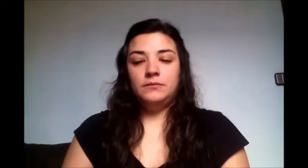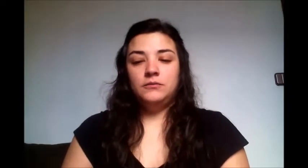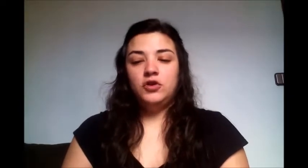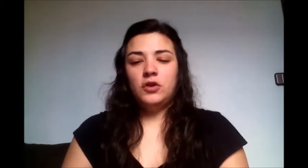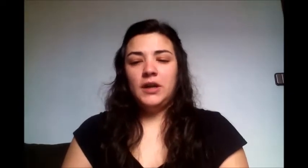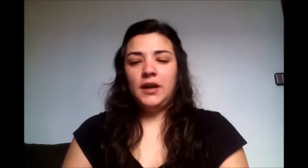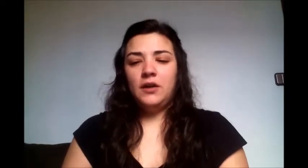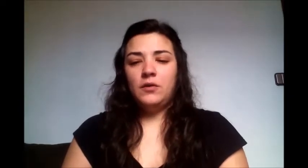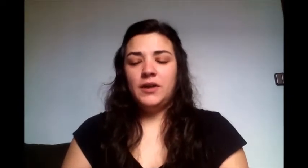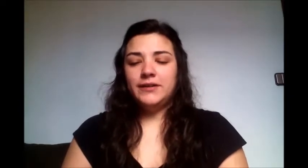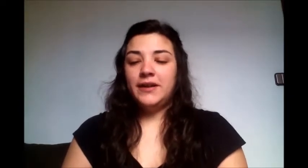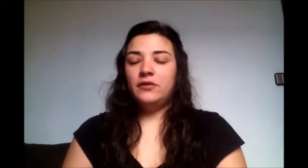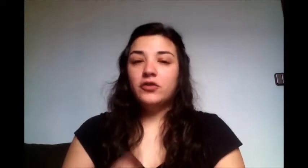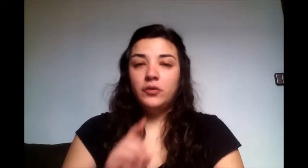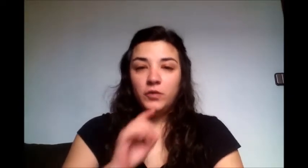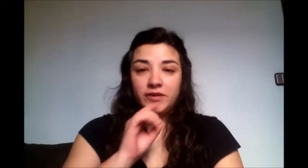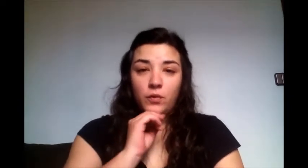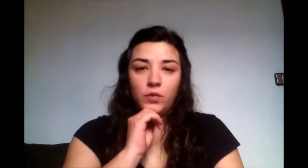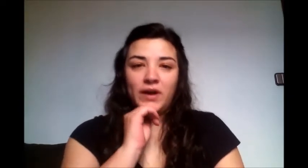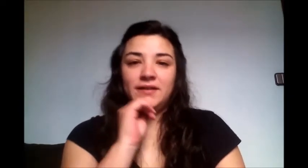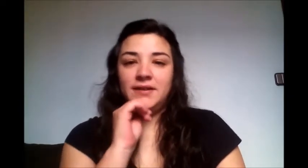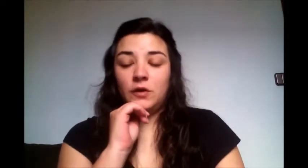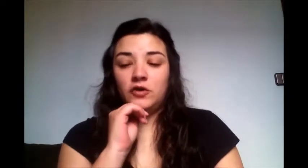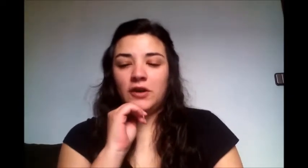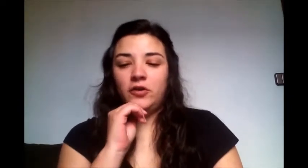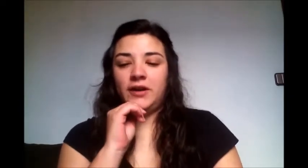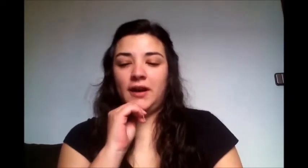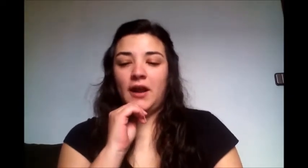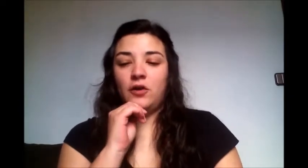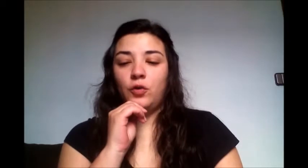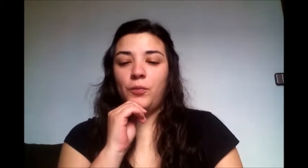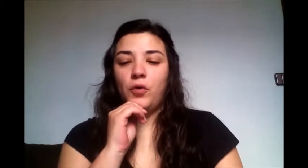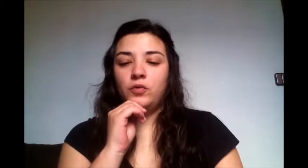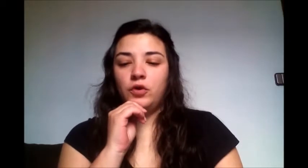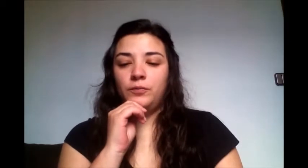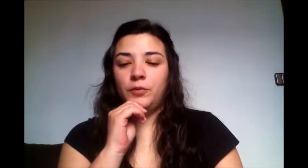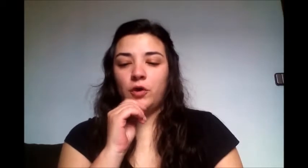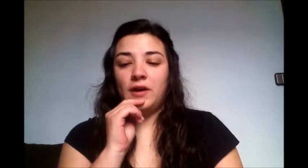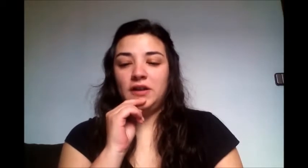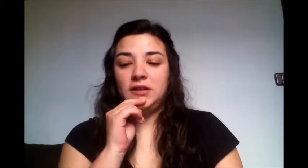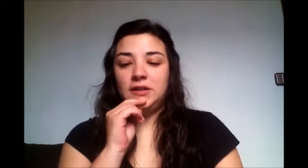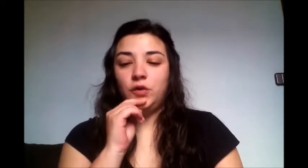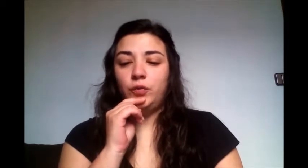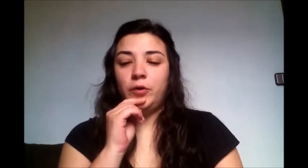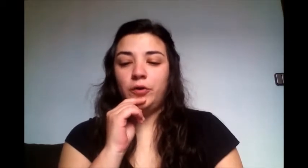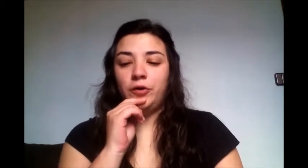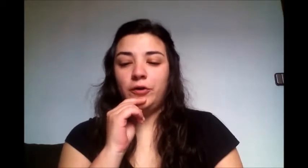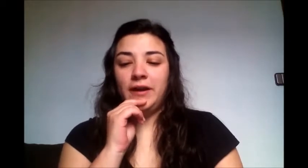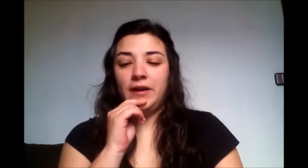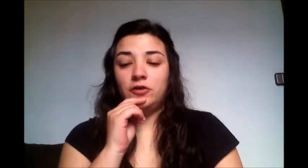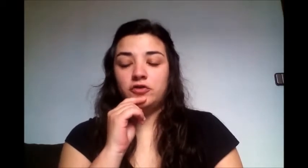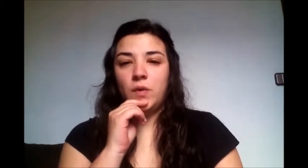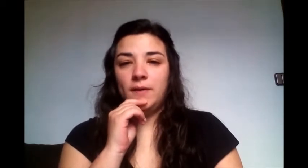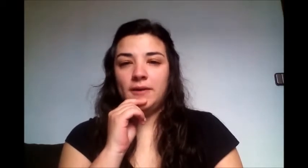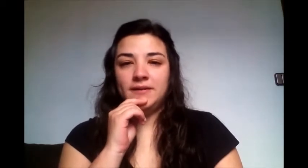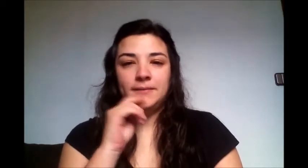Yo creo, es que no estoy muy segura, si solo se lo entregué al grupo 1, porque el grupo de los jueves,